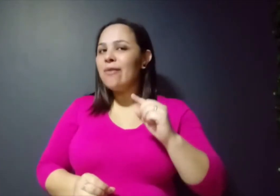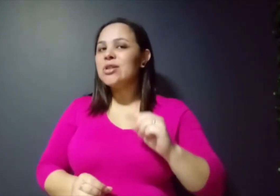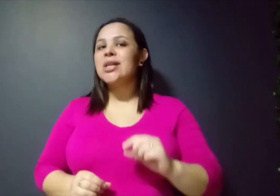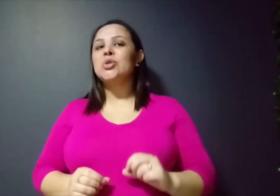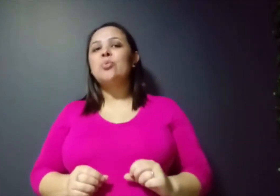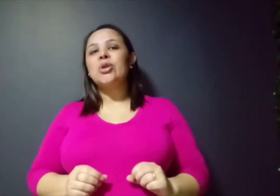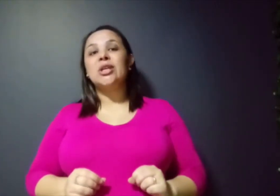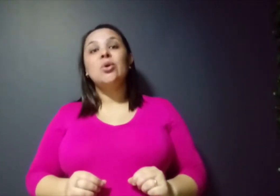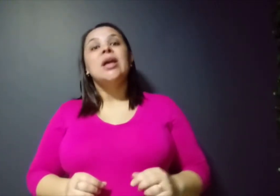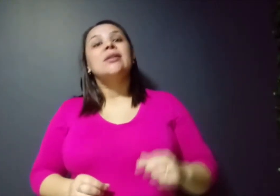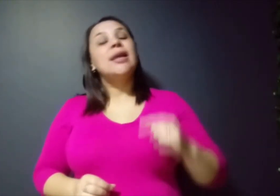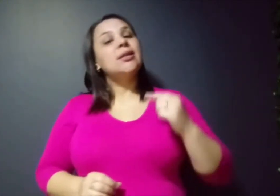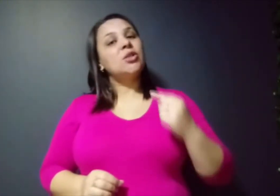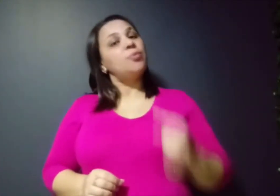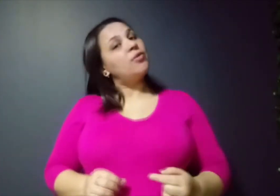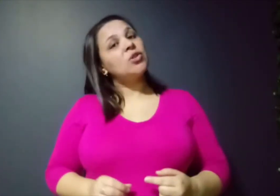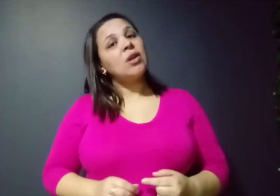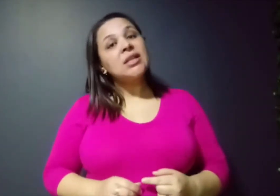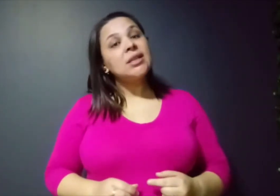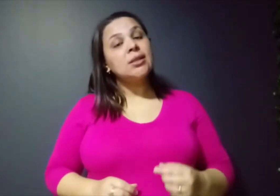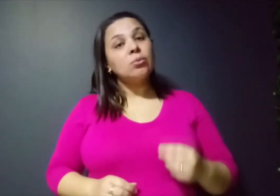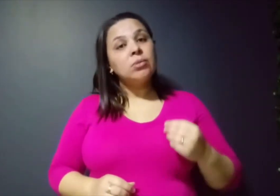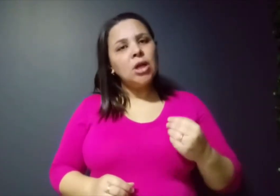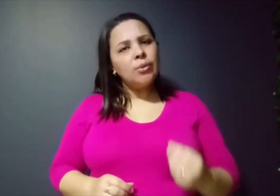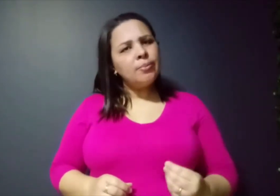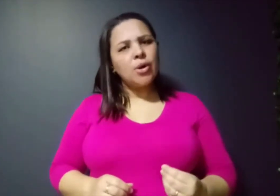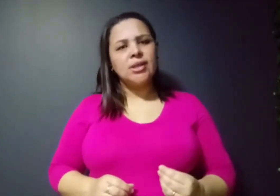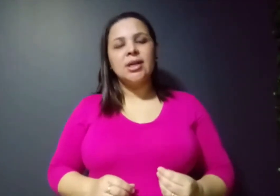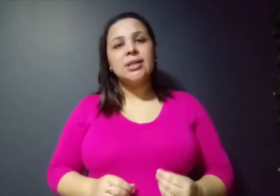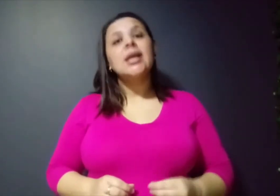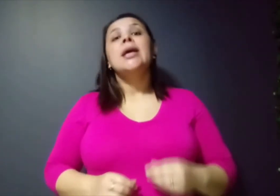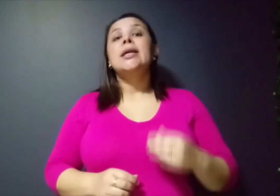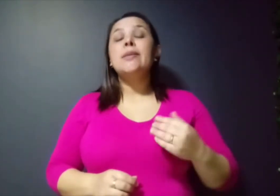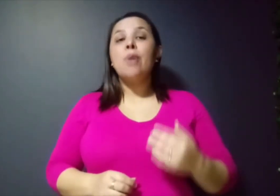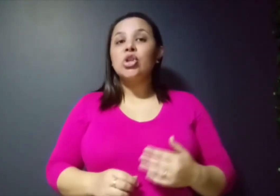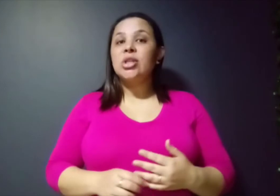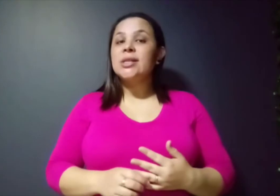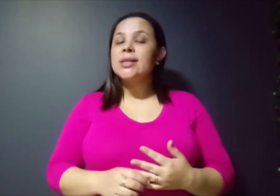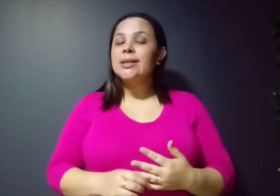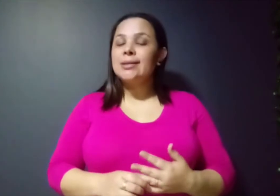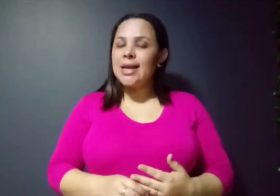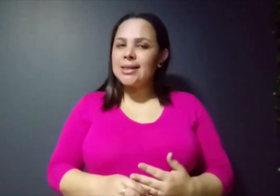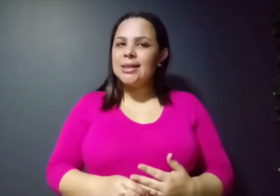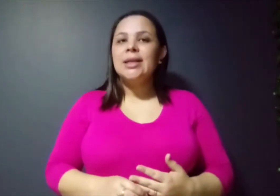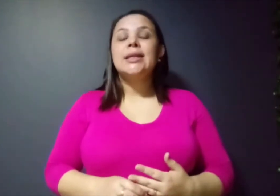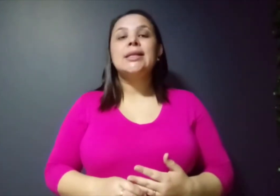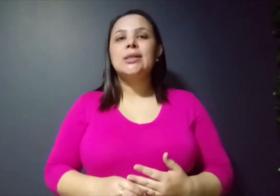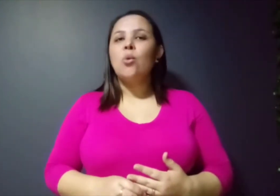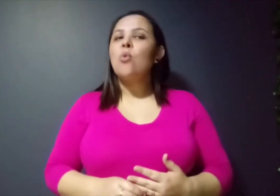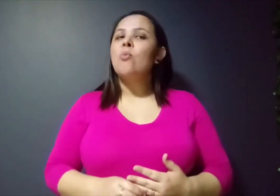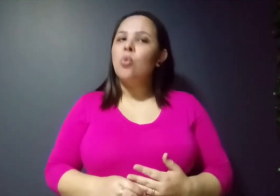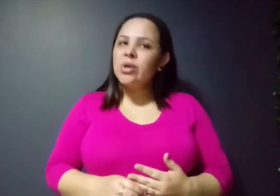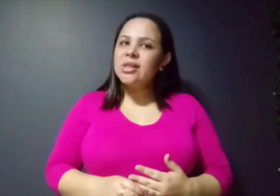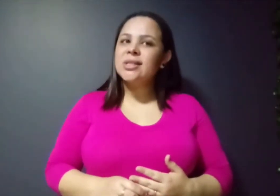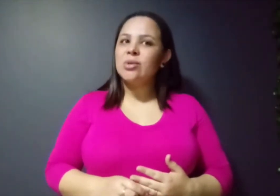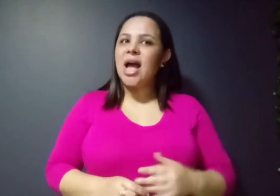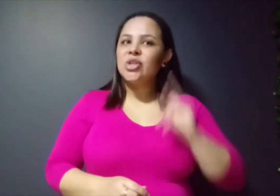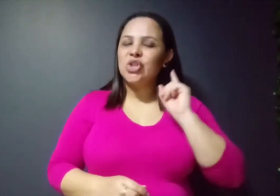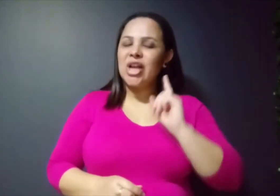vocês um pouquinho desses profissionais que são tão importantes e que pode ter certeza que estão com muitas saudades de